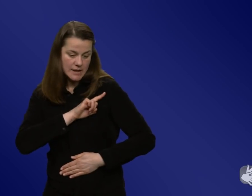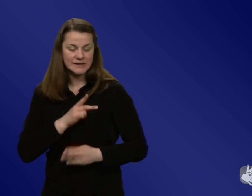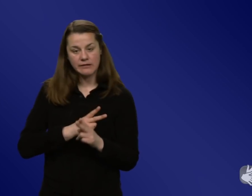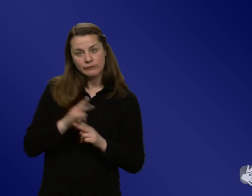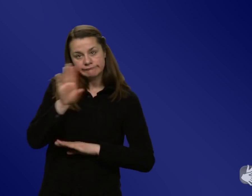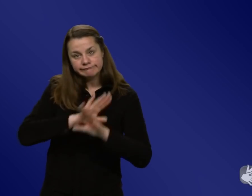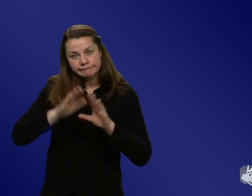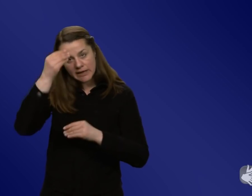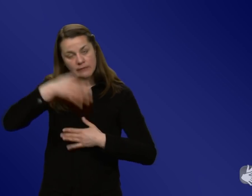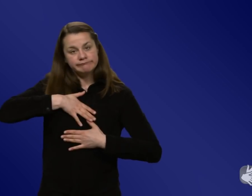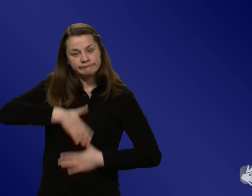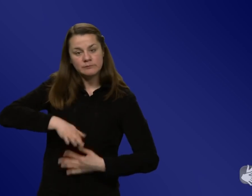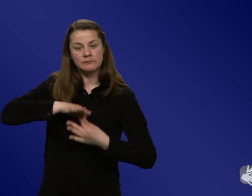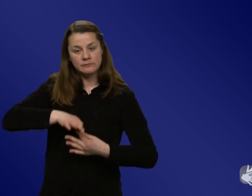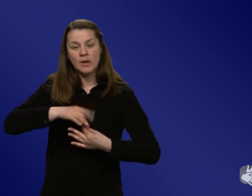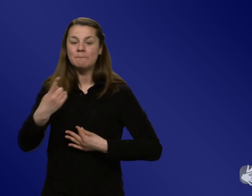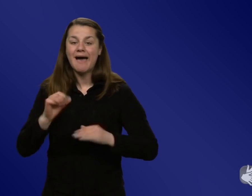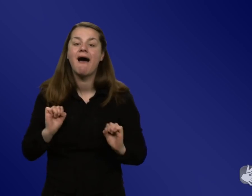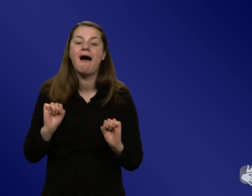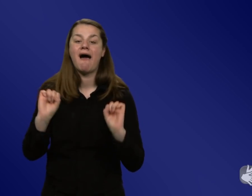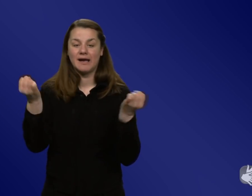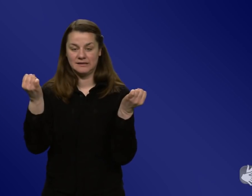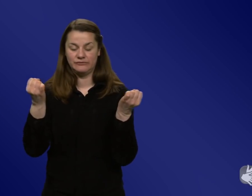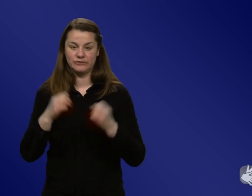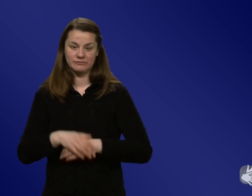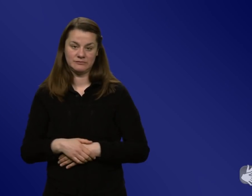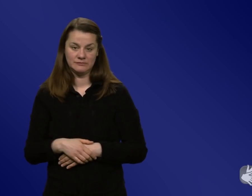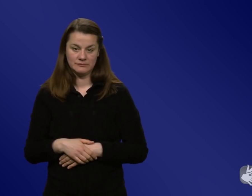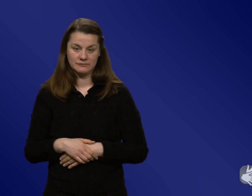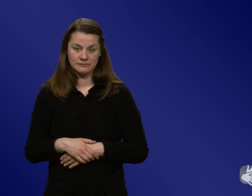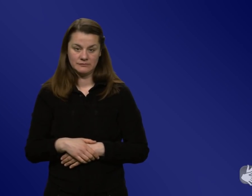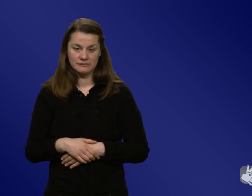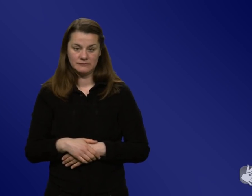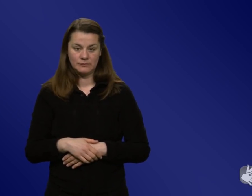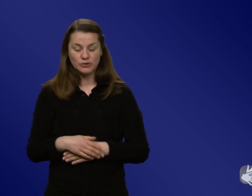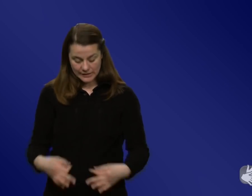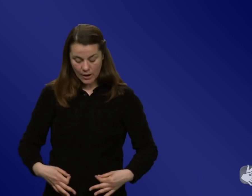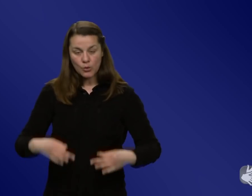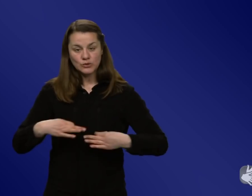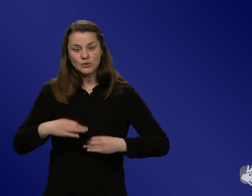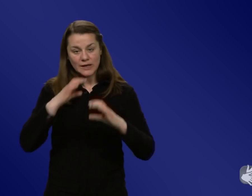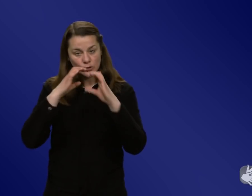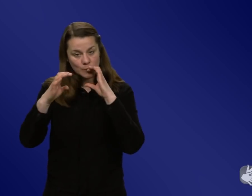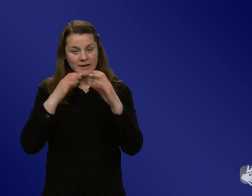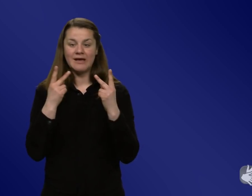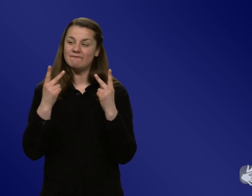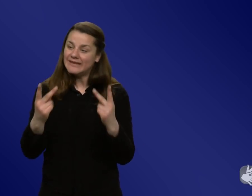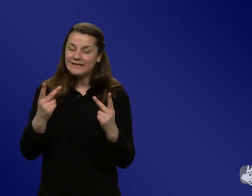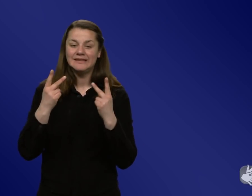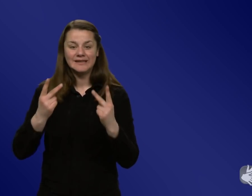einfach ja aktiver sind. ist ein bisschen wieder auch diese Philosophie der Gesundheitskommunikation, und dass das eben auch sowas auf Augenhöhe